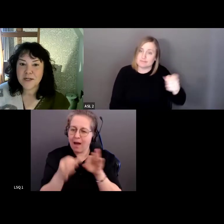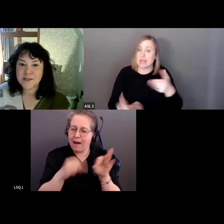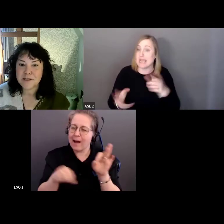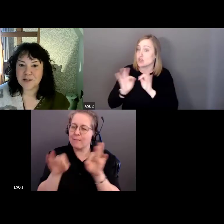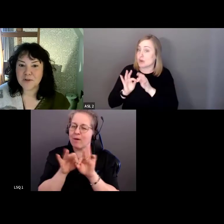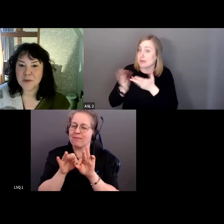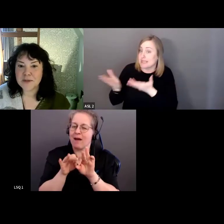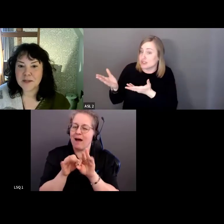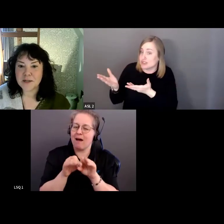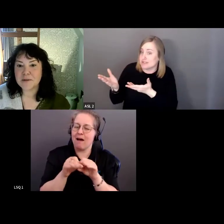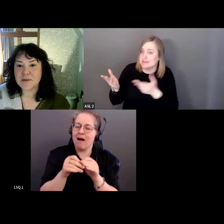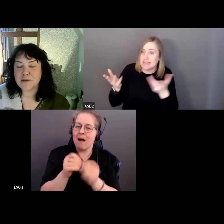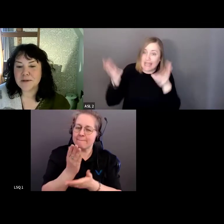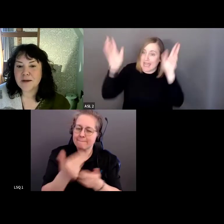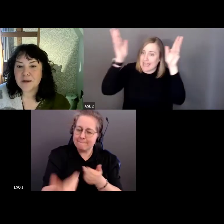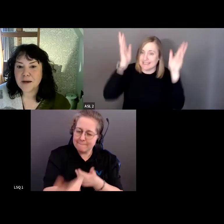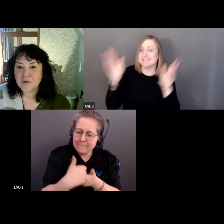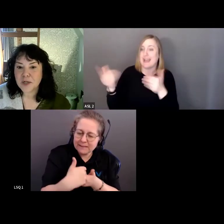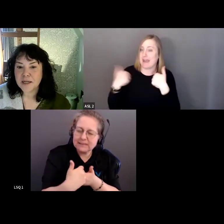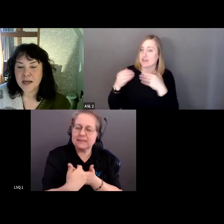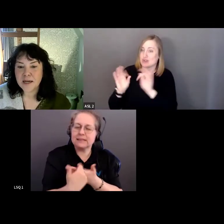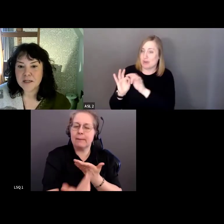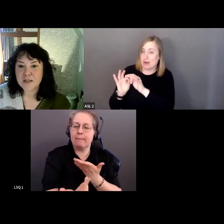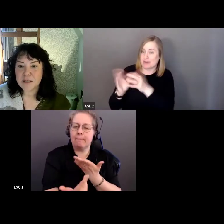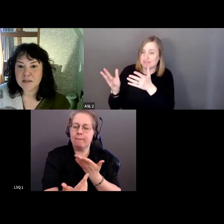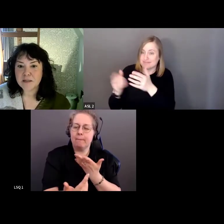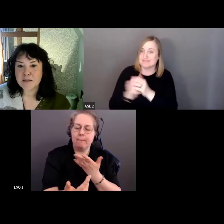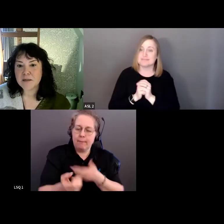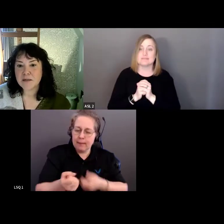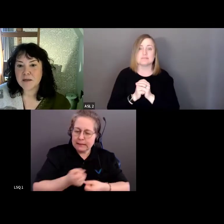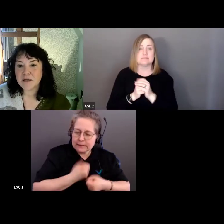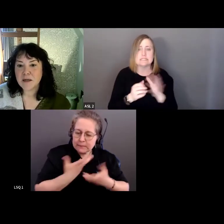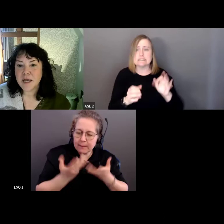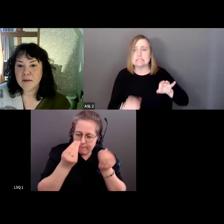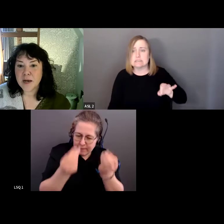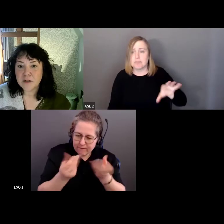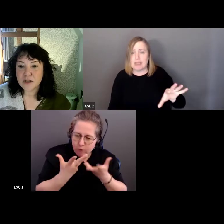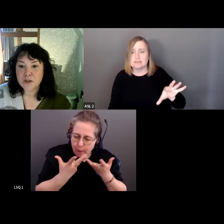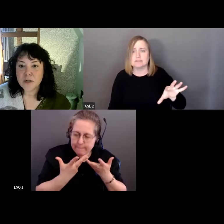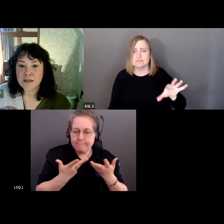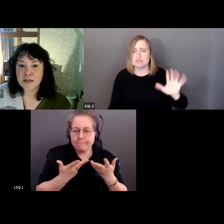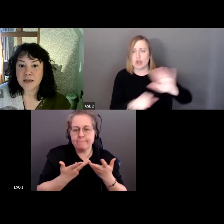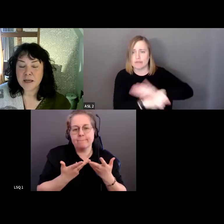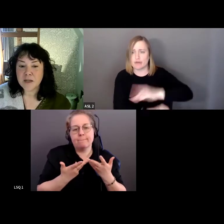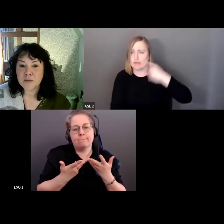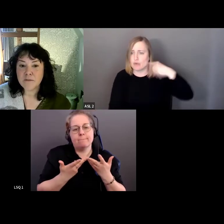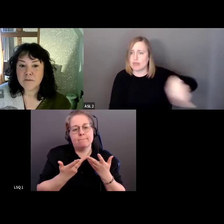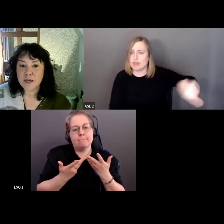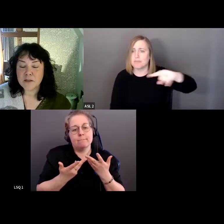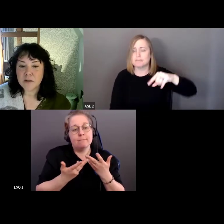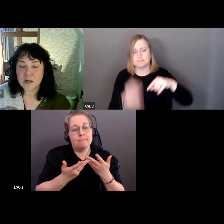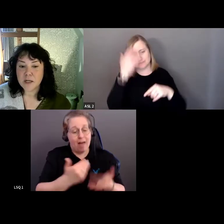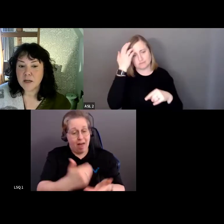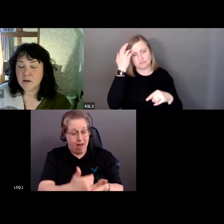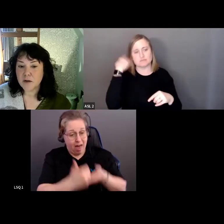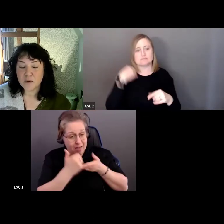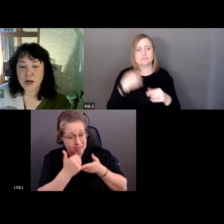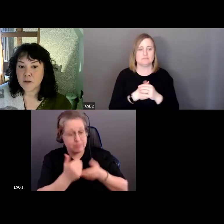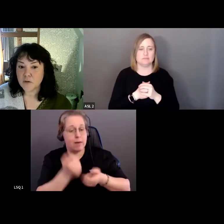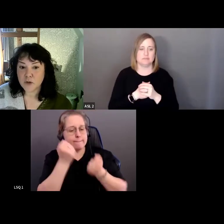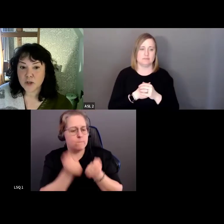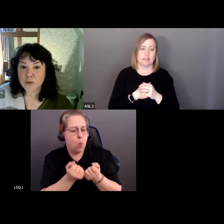participation, leur interprétation, couvrez leurs dépenses. Et surtout,